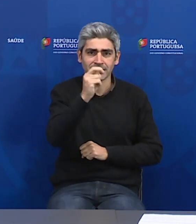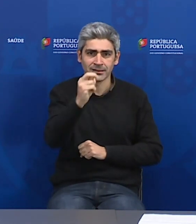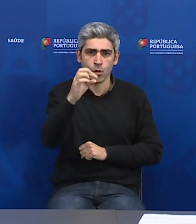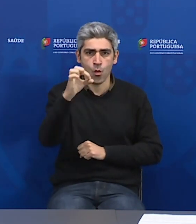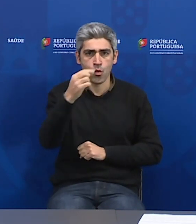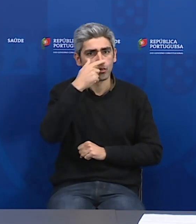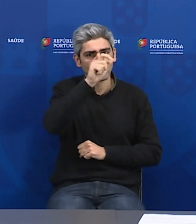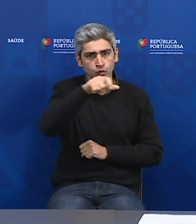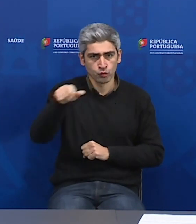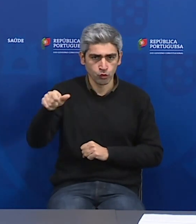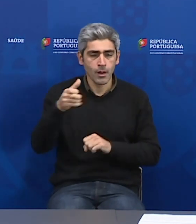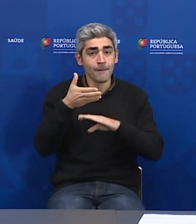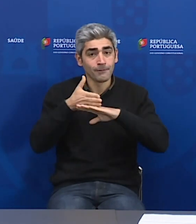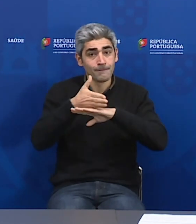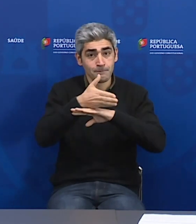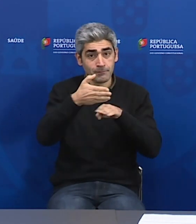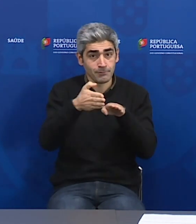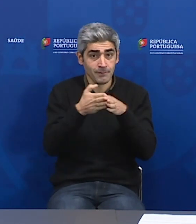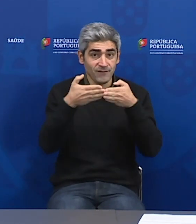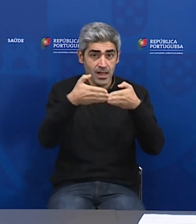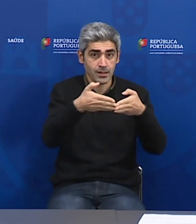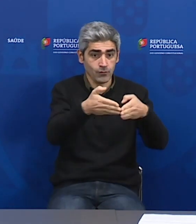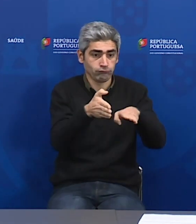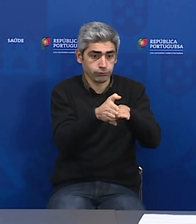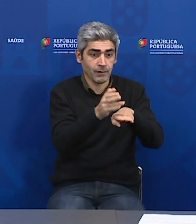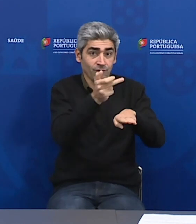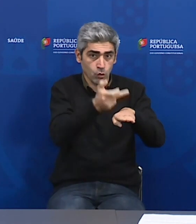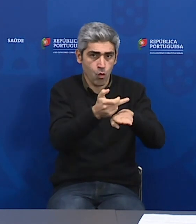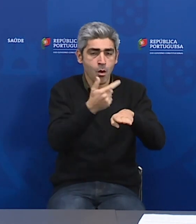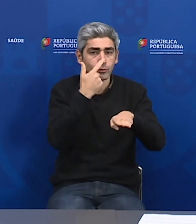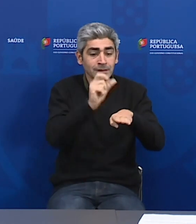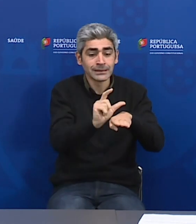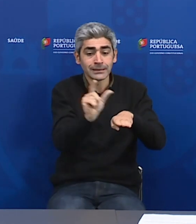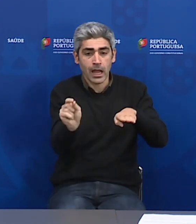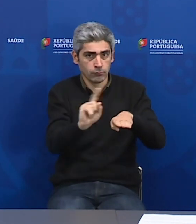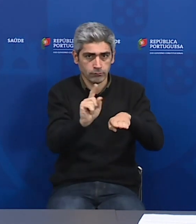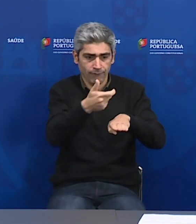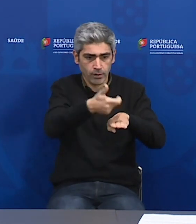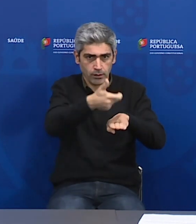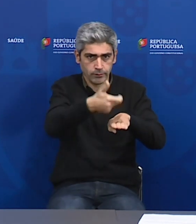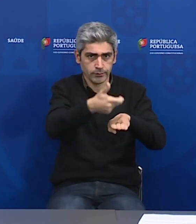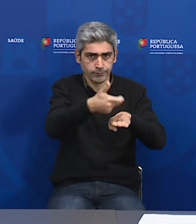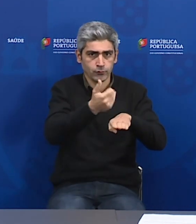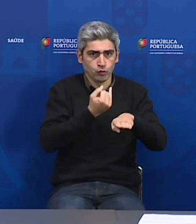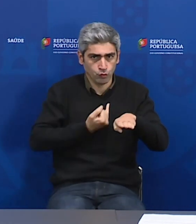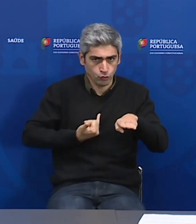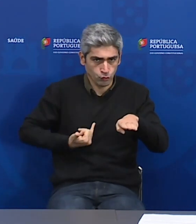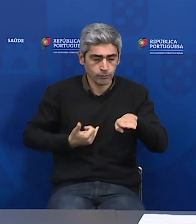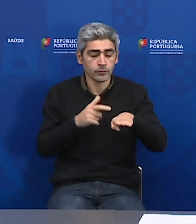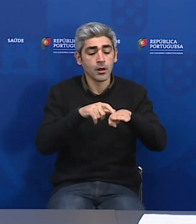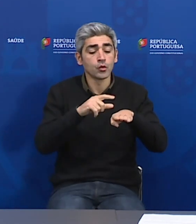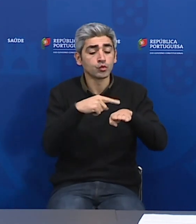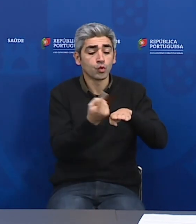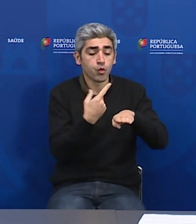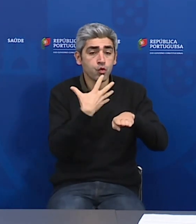que não saíram do navio desde que este escalou no porto de Lisboa. Destes passageiros, 27